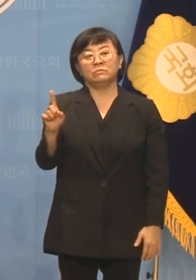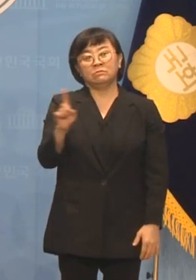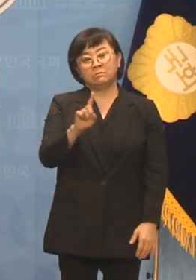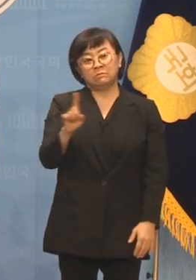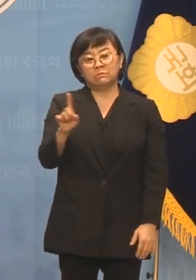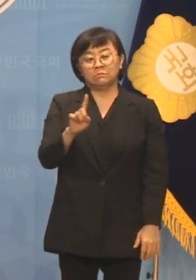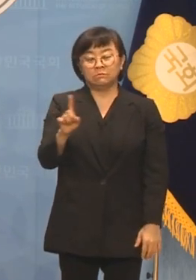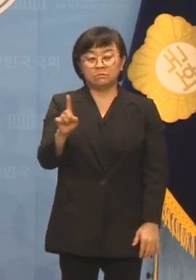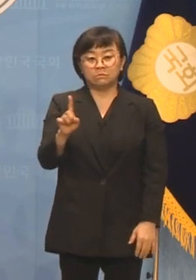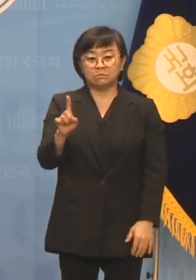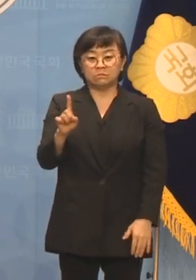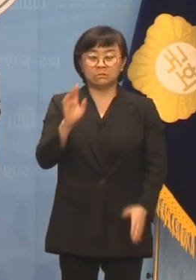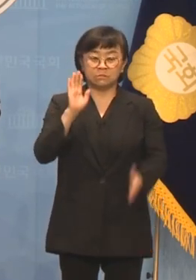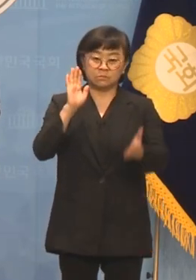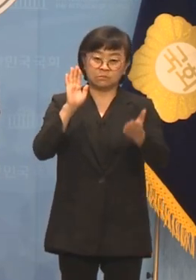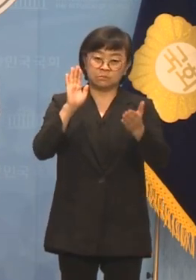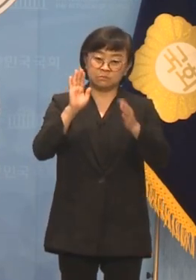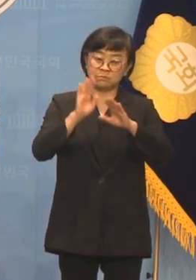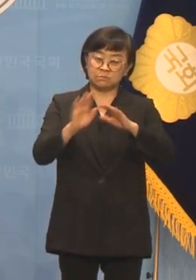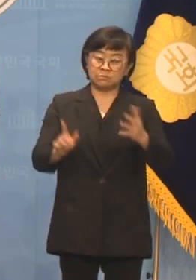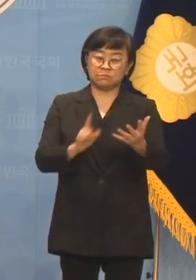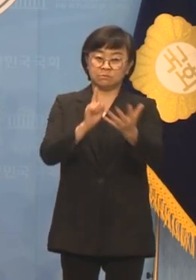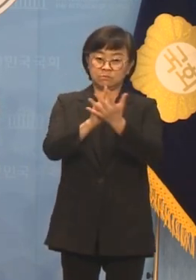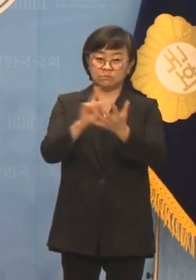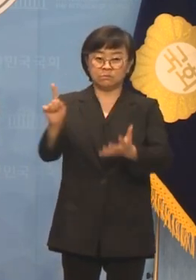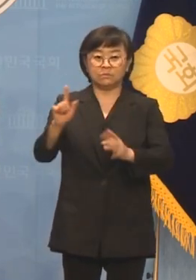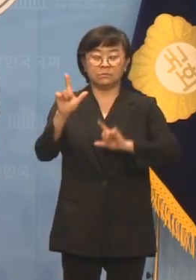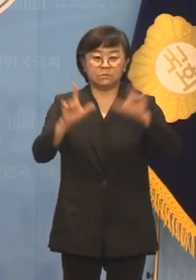어떻게 대하겠습니까?